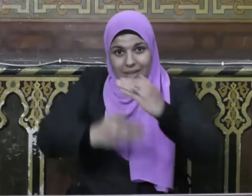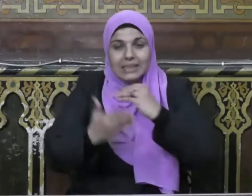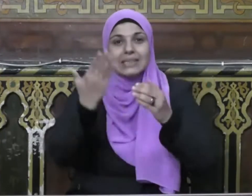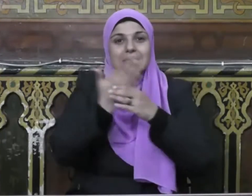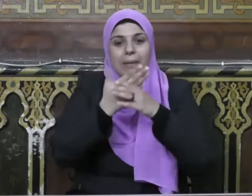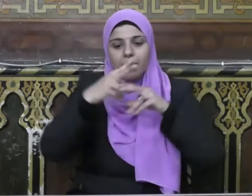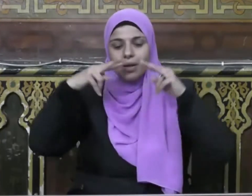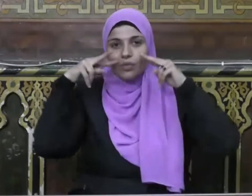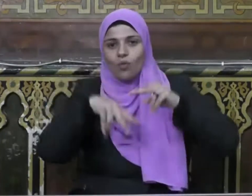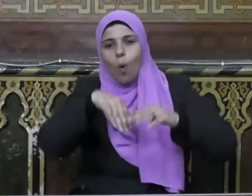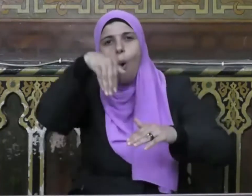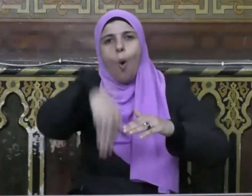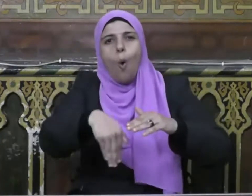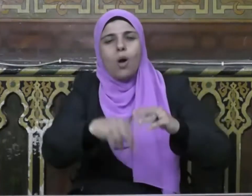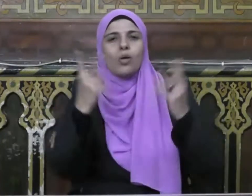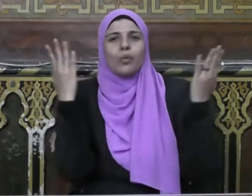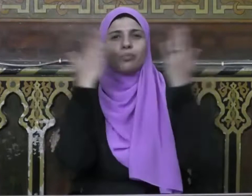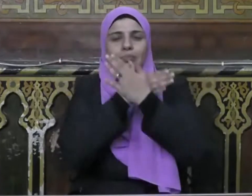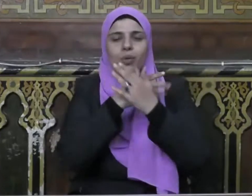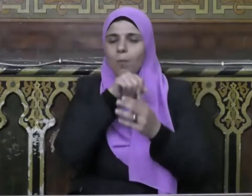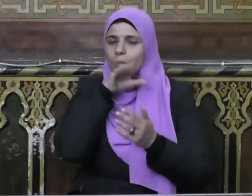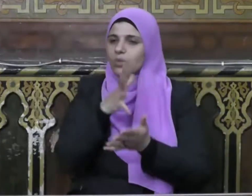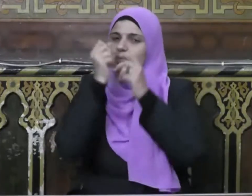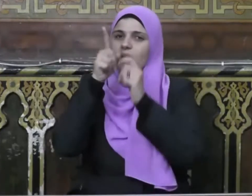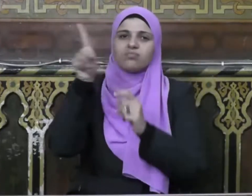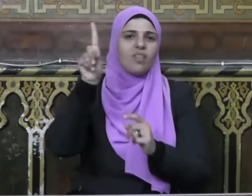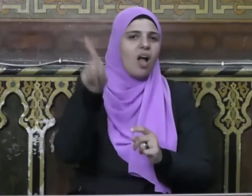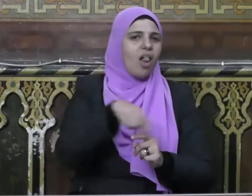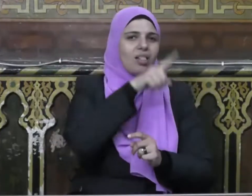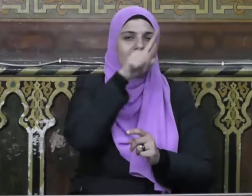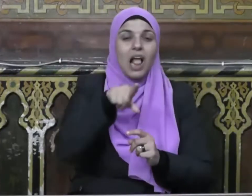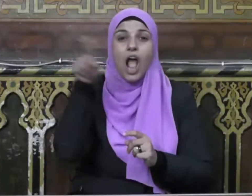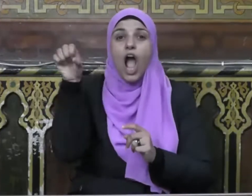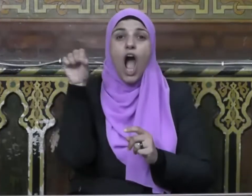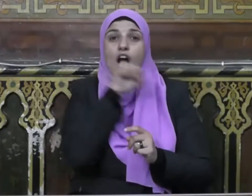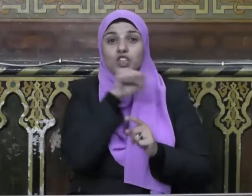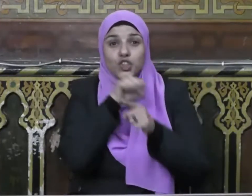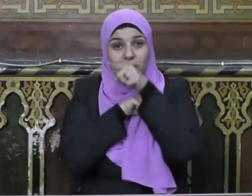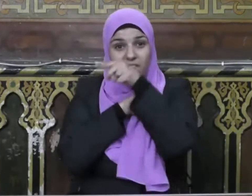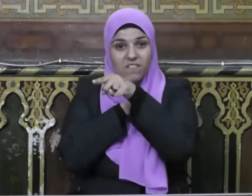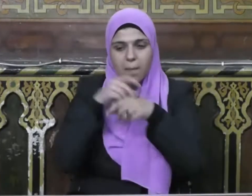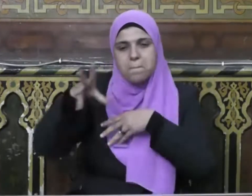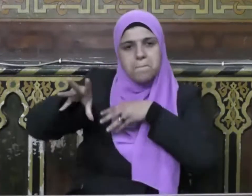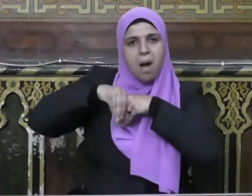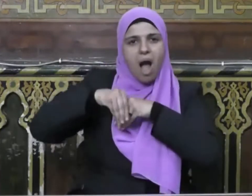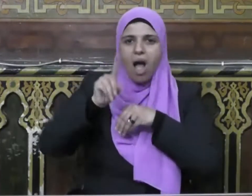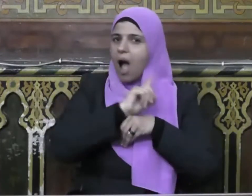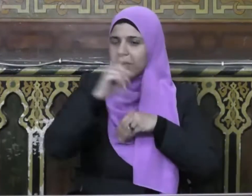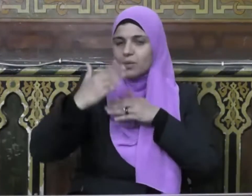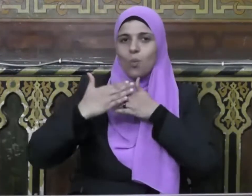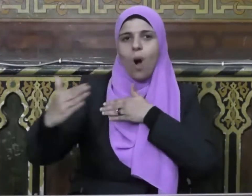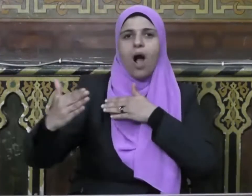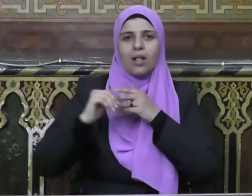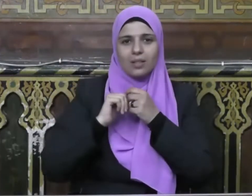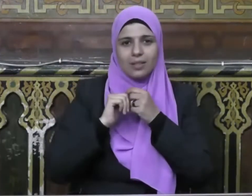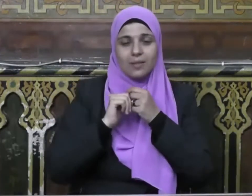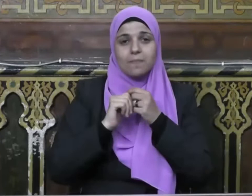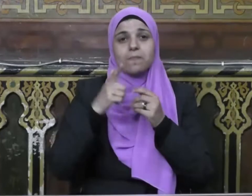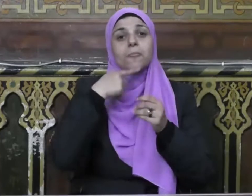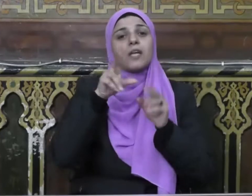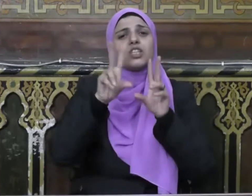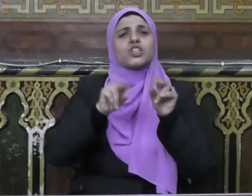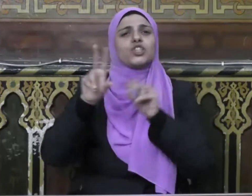الطعام حتى يراه الناس ثم قال صلى الله عليه وسلم من غشى فليس منا